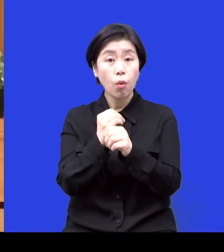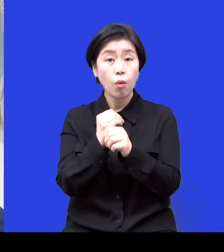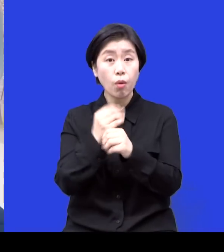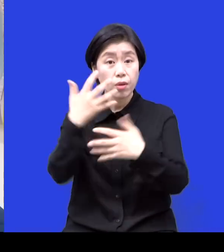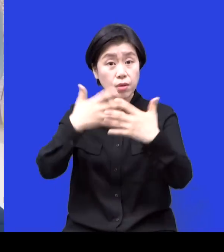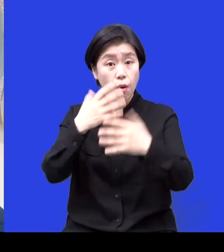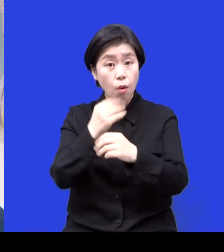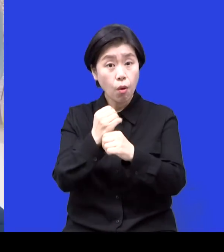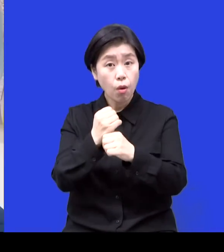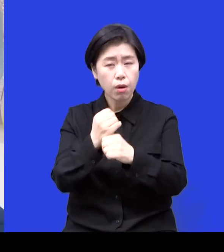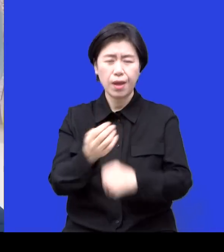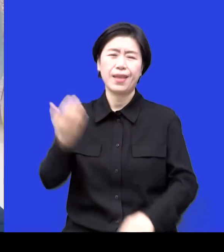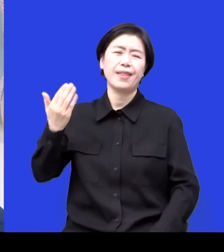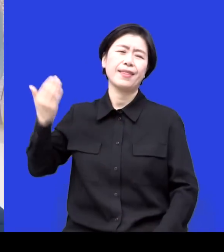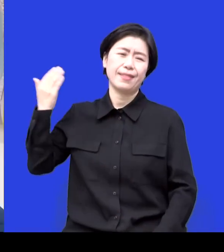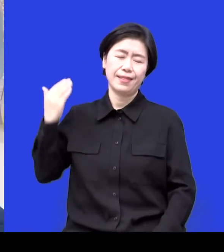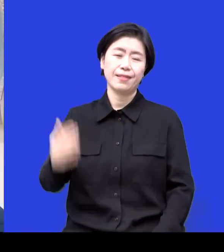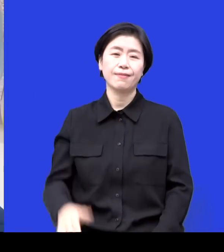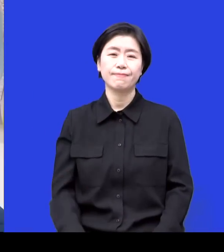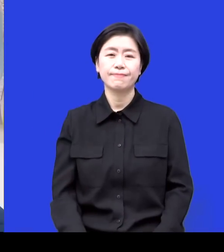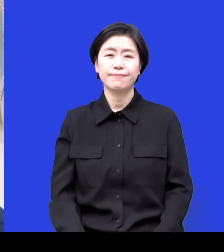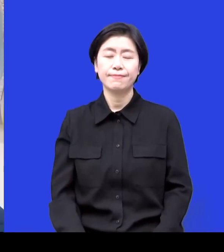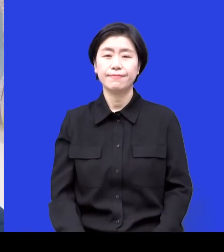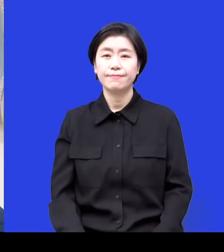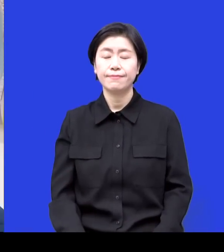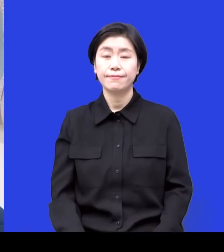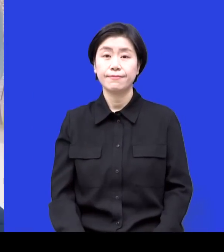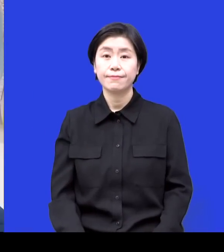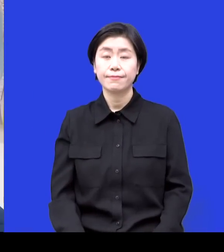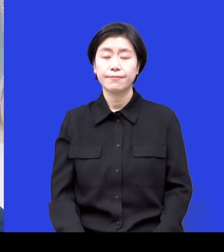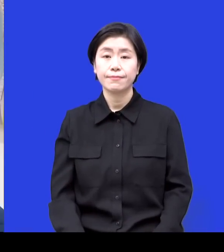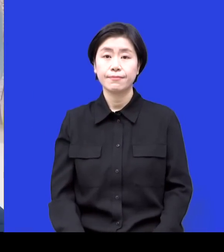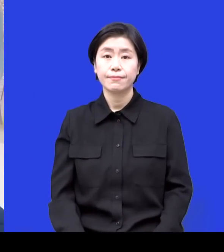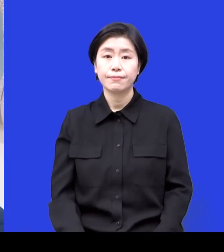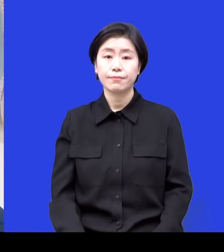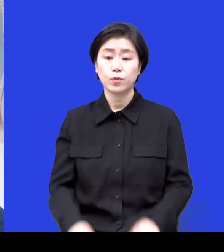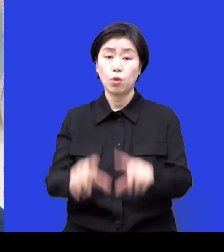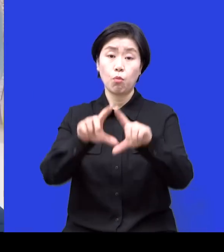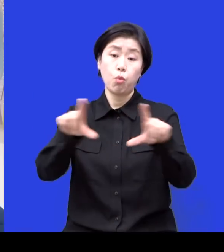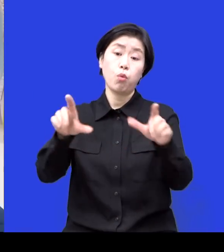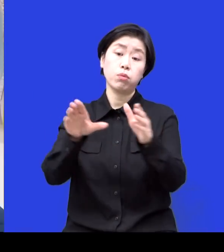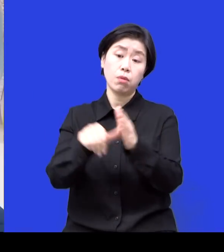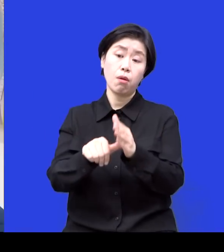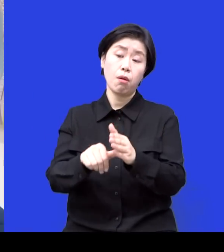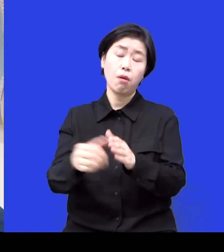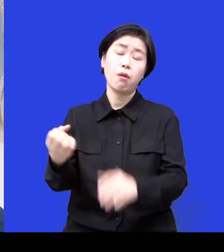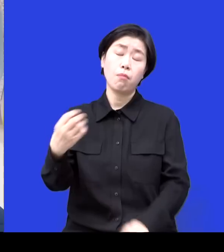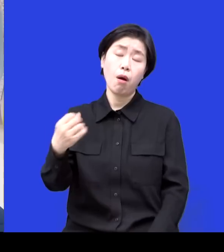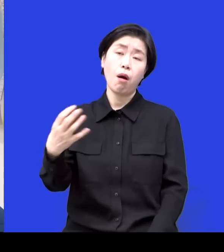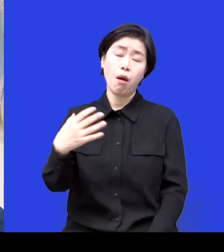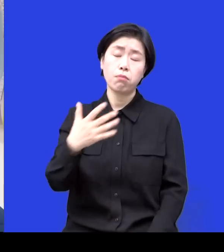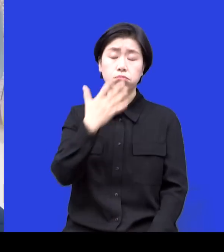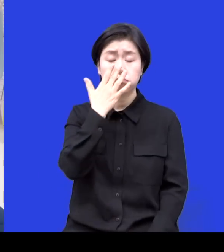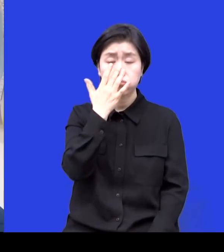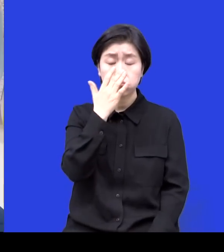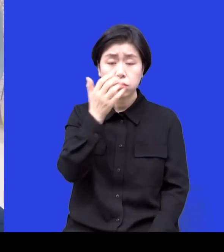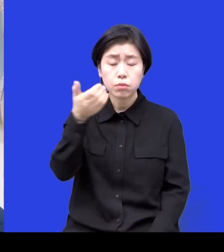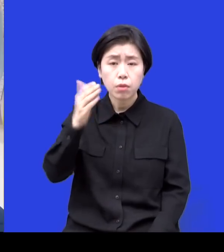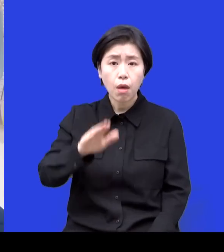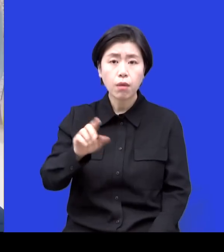이 영상을 보면 꽤 오래됐어요 전이요? 네 그래서 평소에 듣단 말인데 그날은 유독 너무 귀에 꽂히고 이렇게 뒤통수를 딱